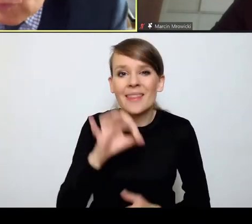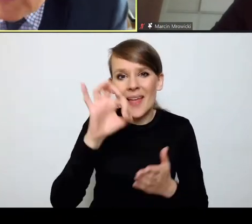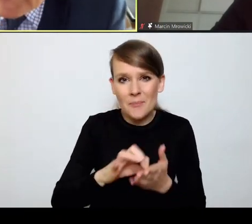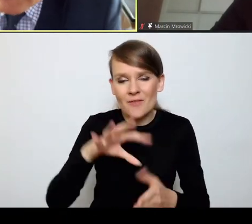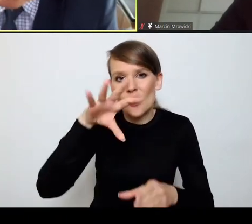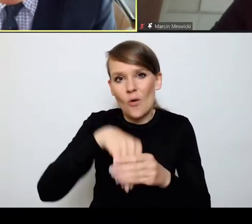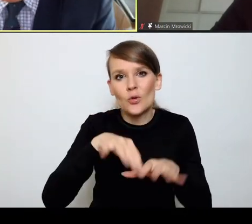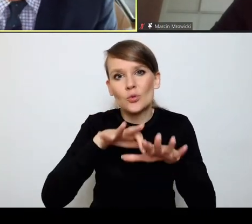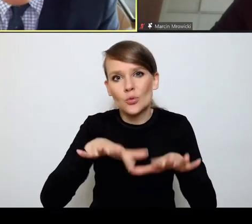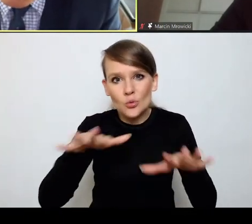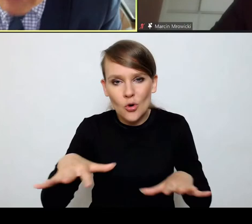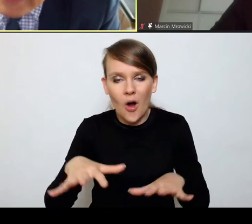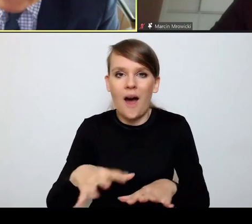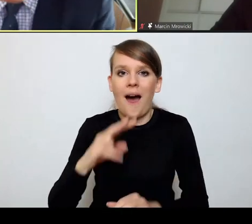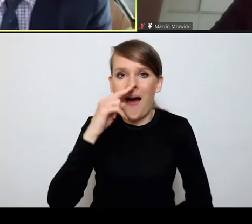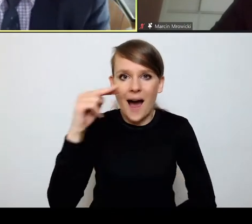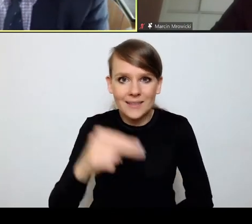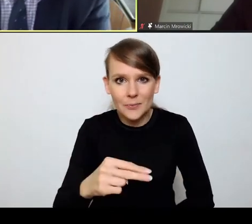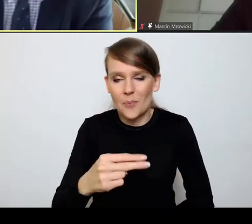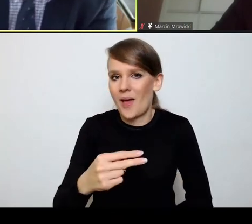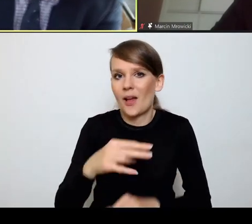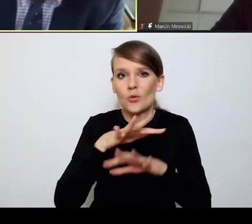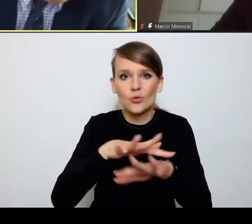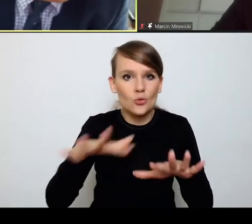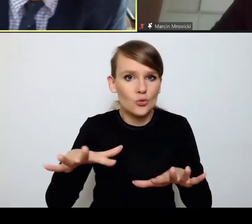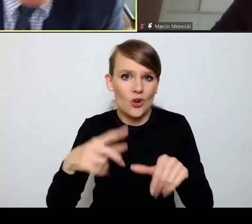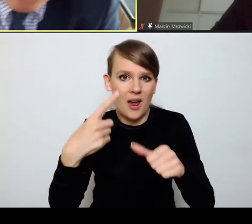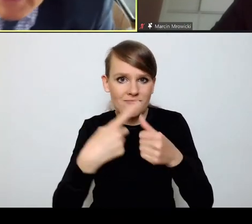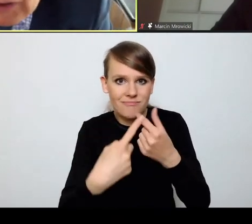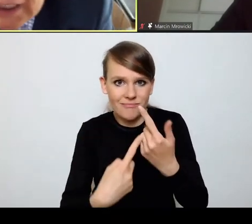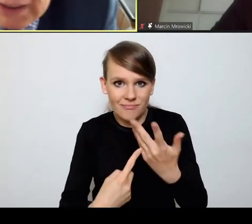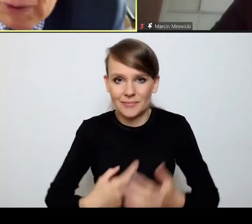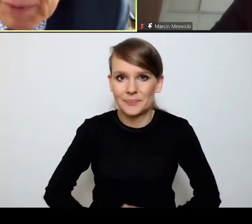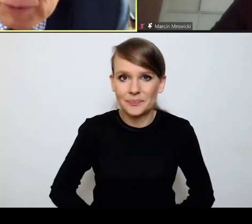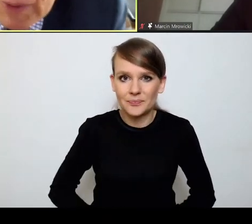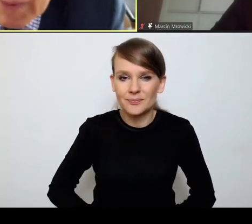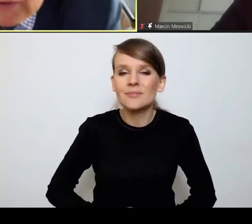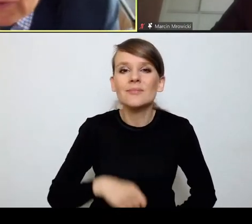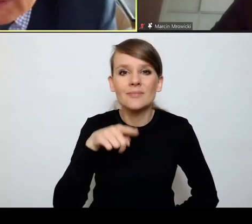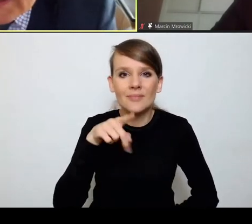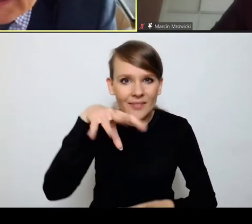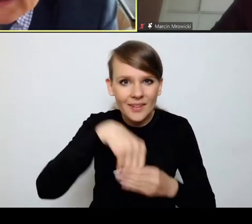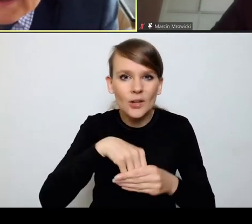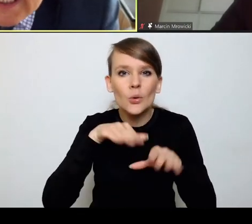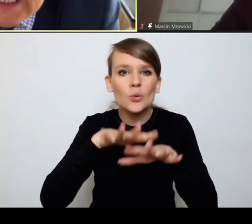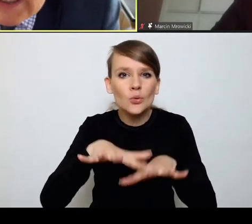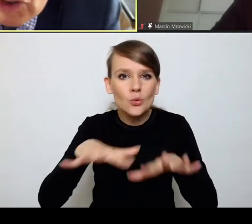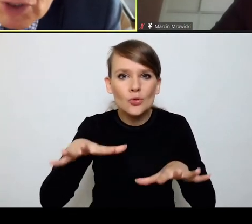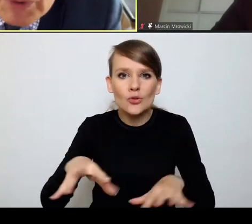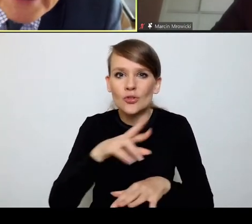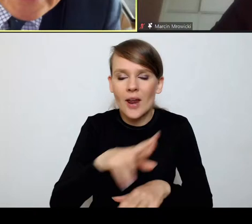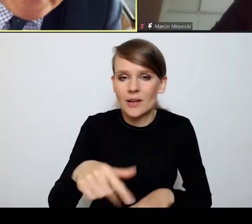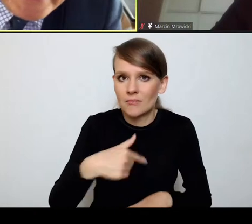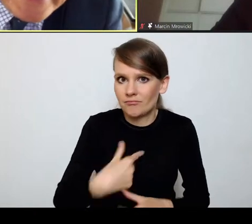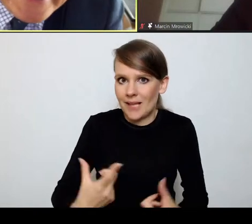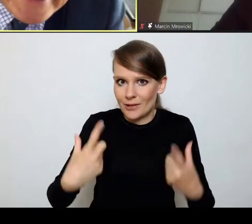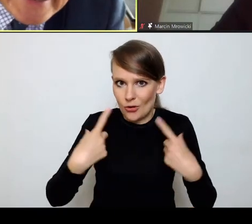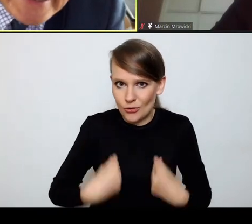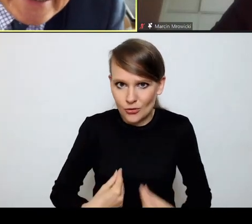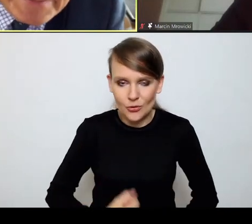aspektów i wiele różnych warstw. Jest oczywiście wiele bardzo rzeczy, które mnie tutaj bardzo zaskoczyły,